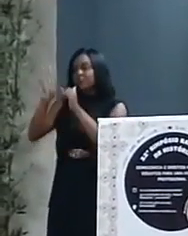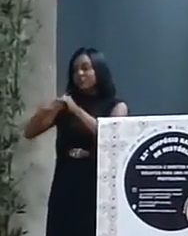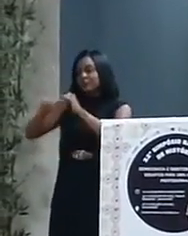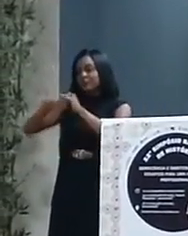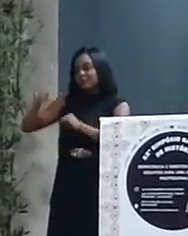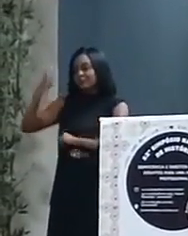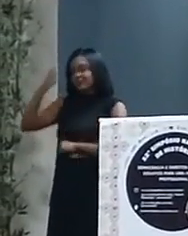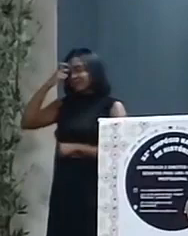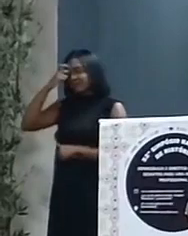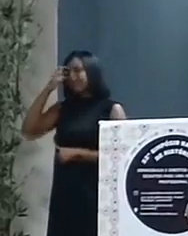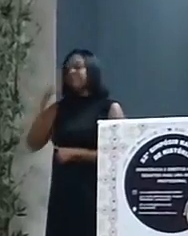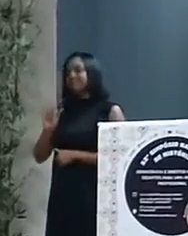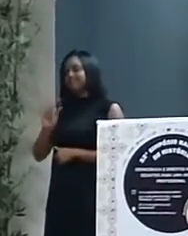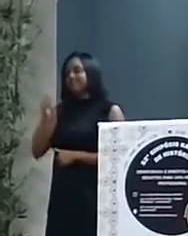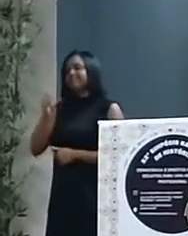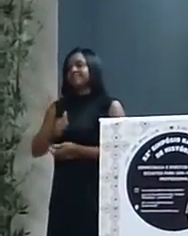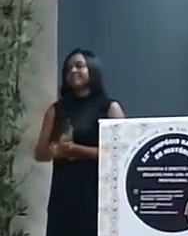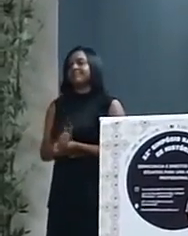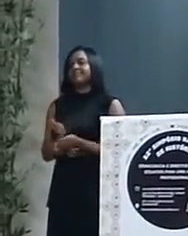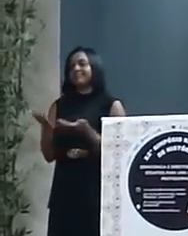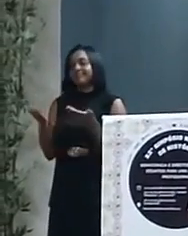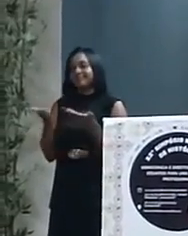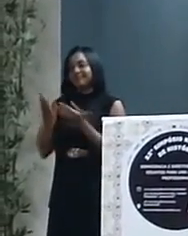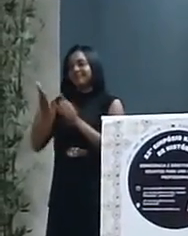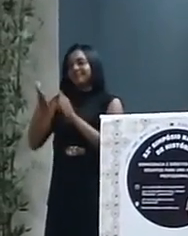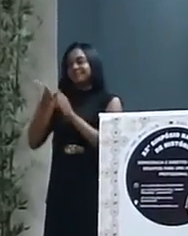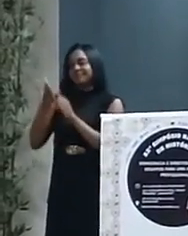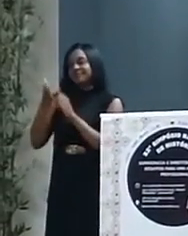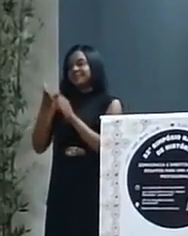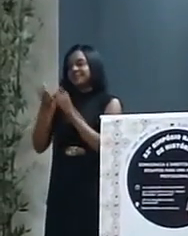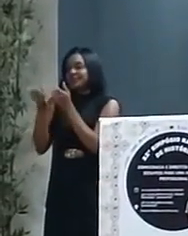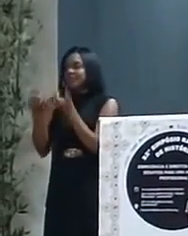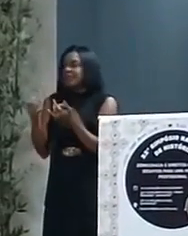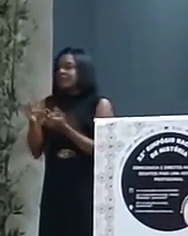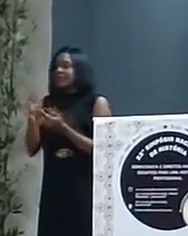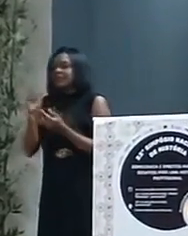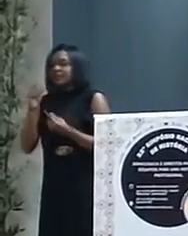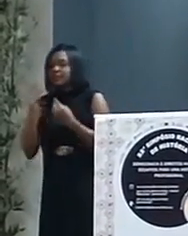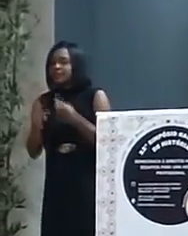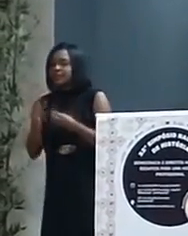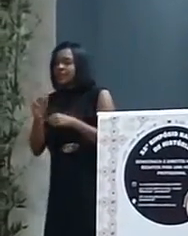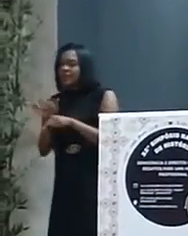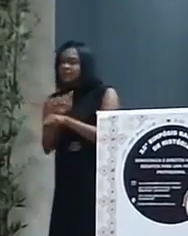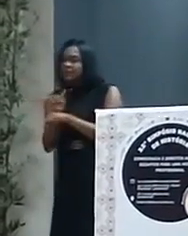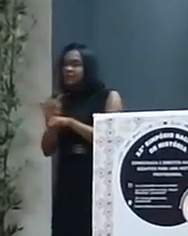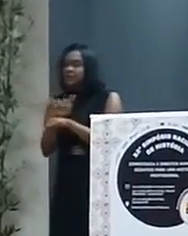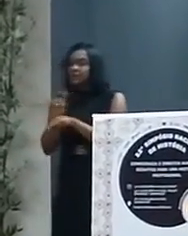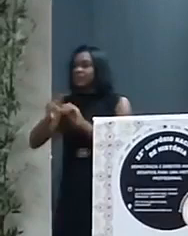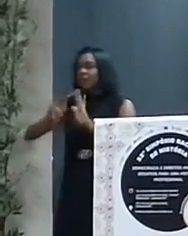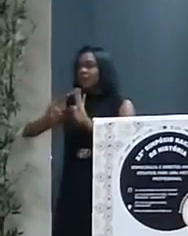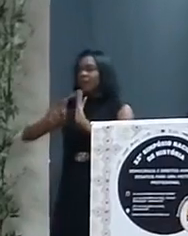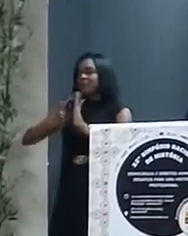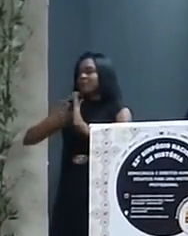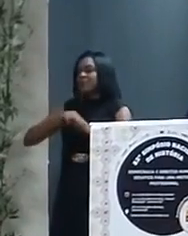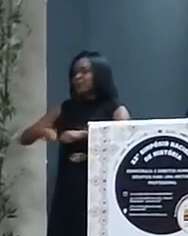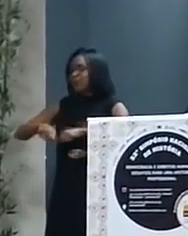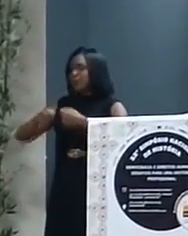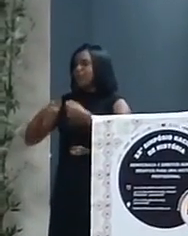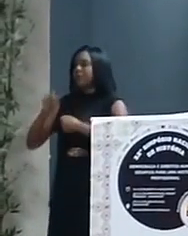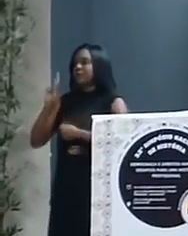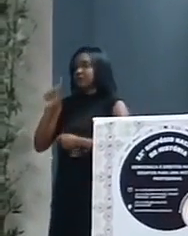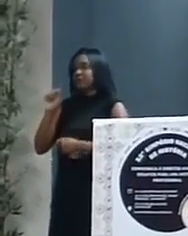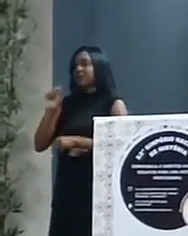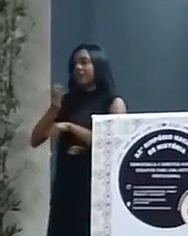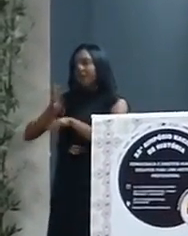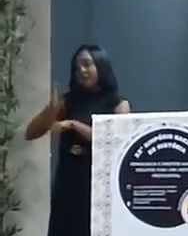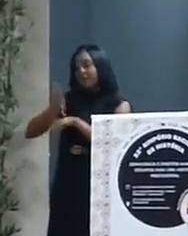consciente. Nessa conferência, tentaremos explorar e debater estratégias e abordagens que possibilitem o efetivo